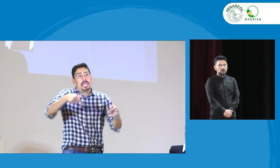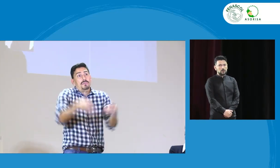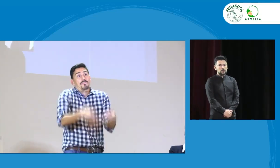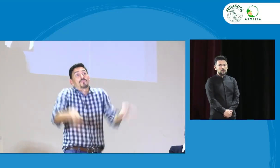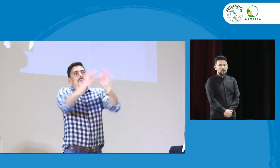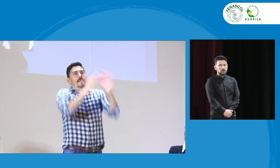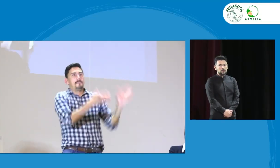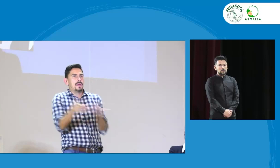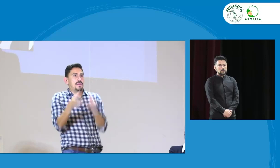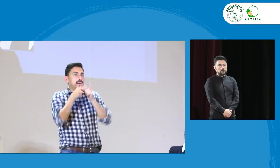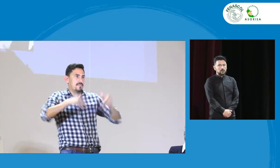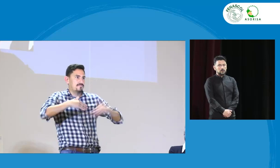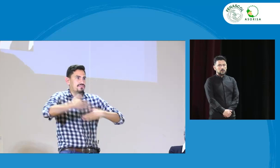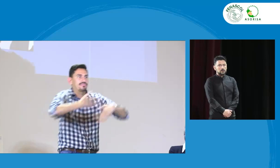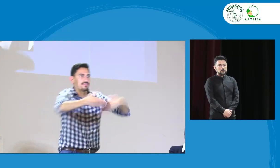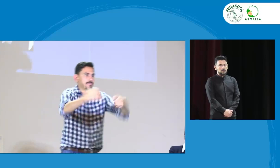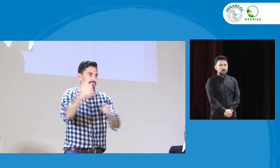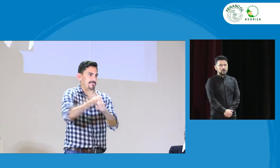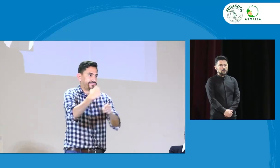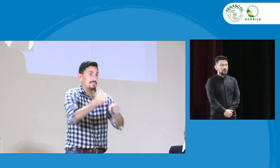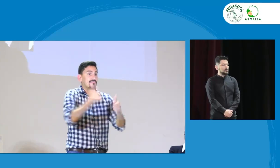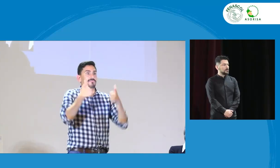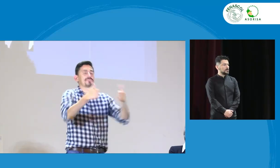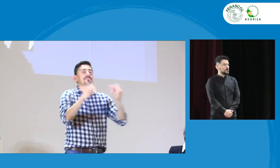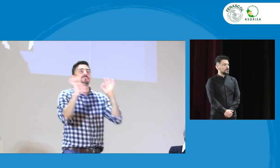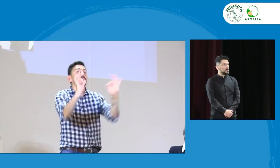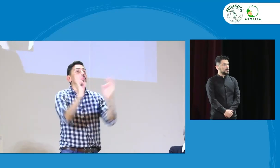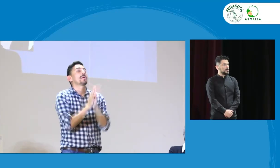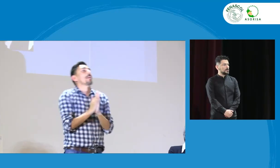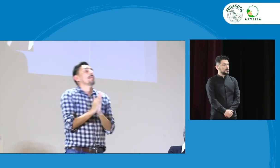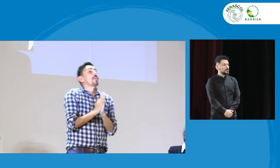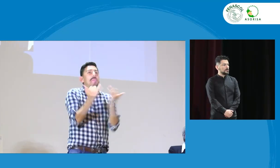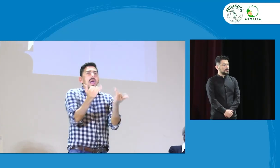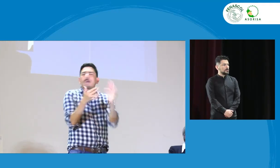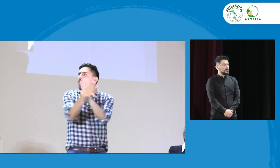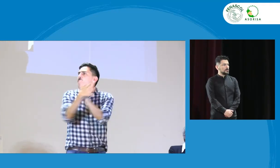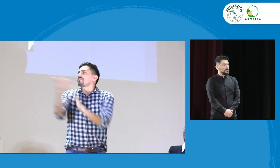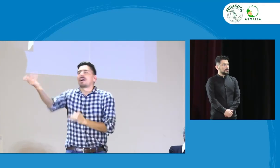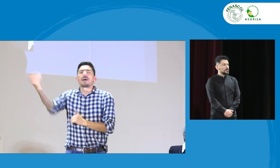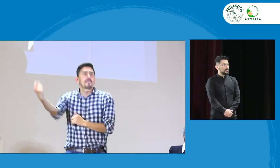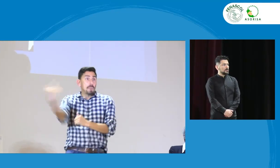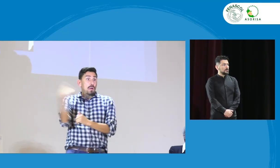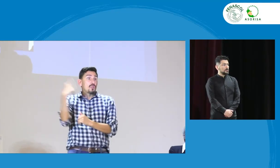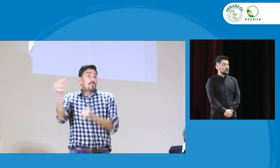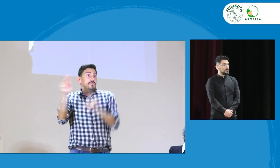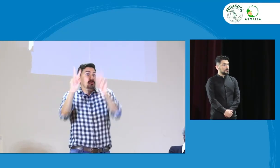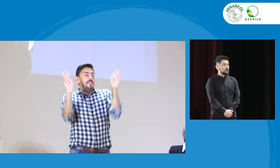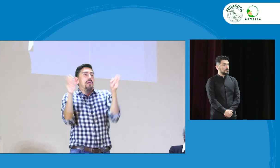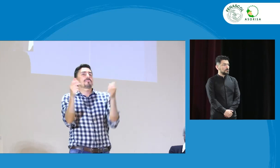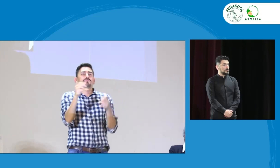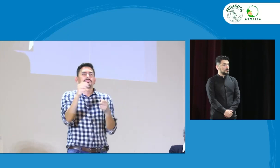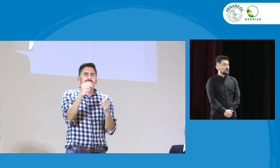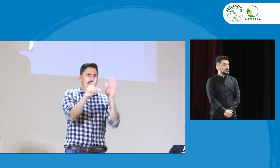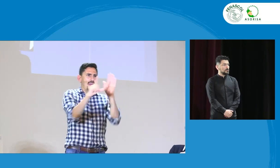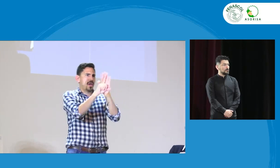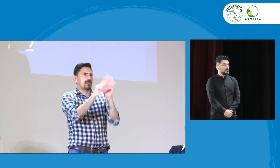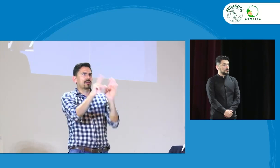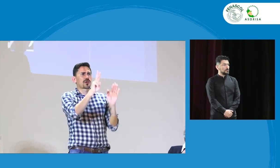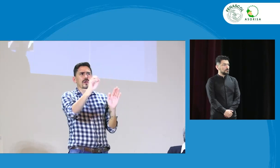organización de este evento y pues es un proceso, como hemos estado hablando de la planeación lingüística. De acuerdo a la pregunta